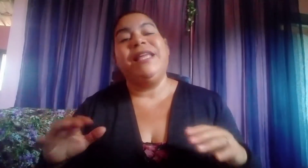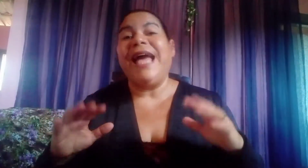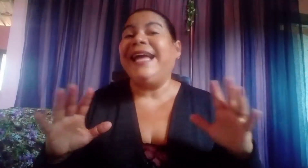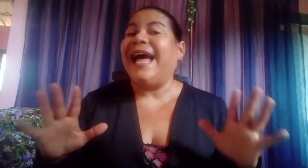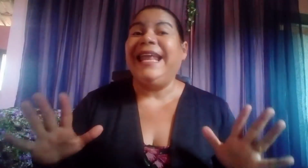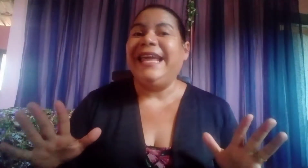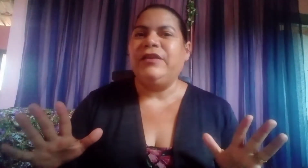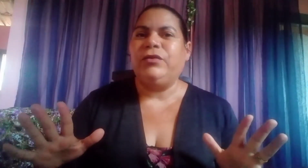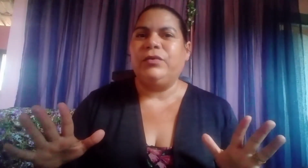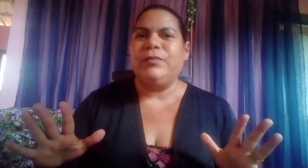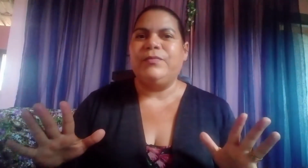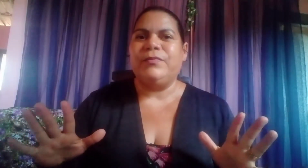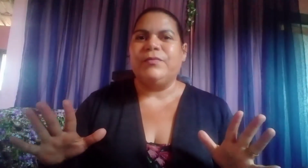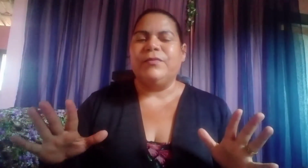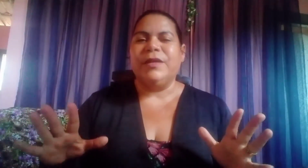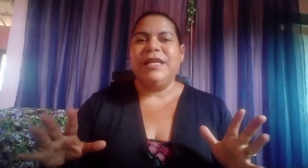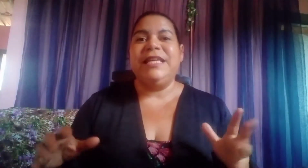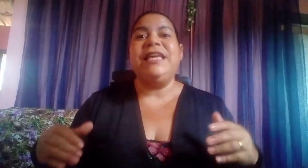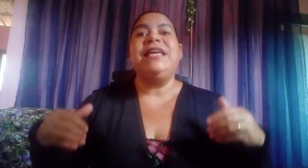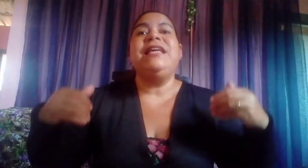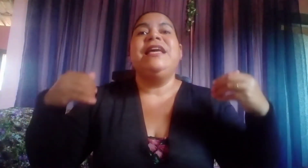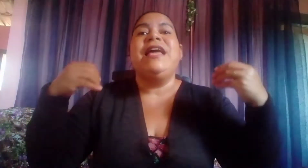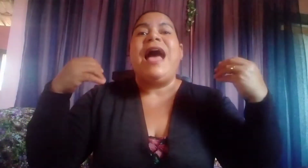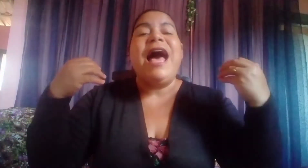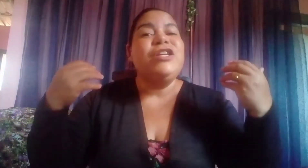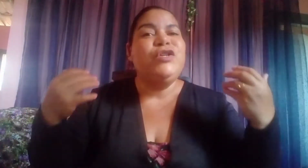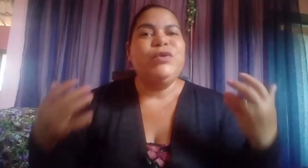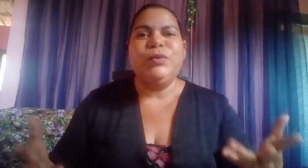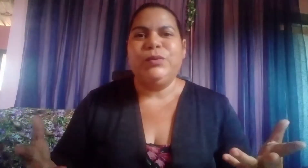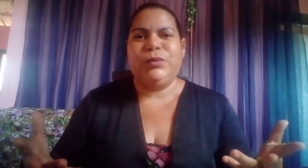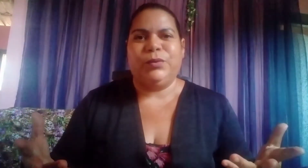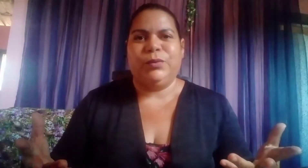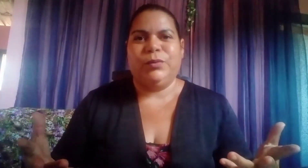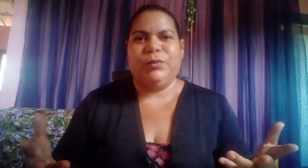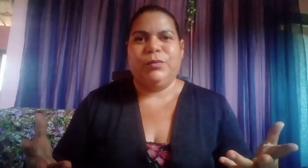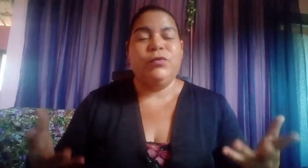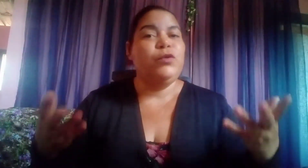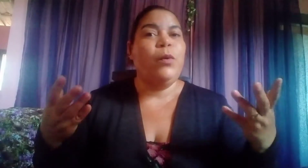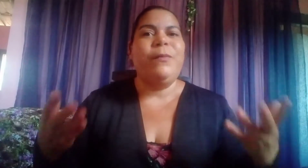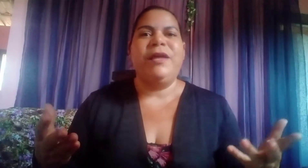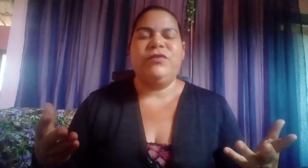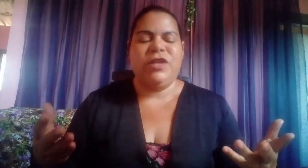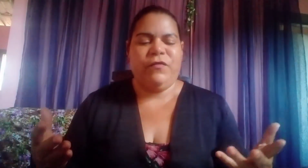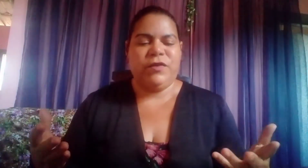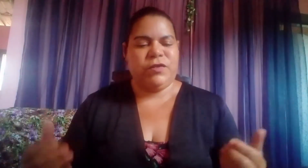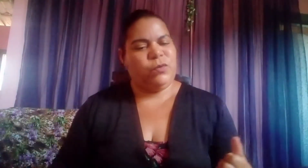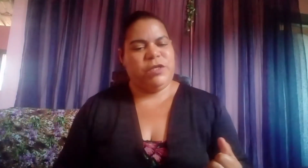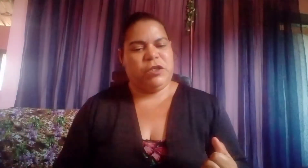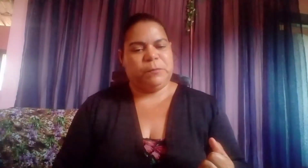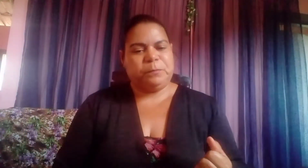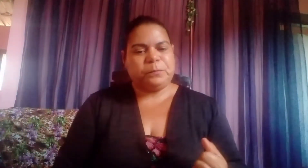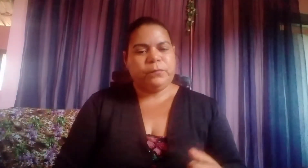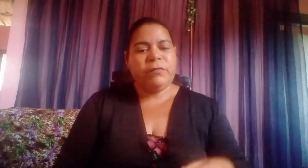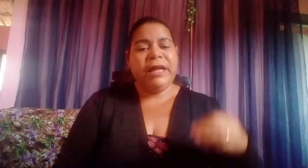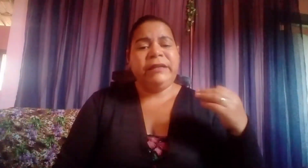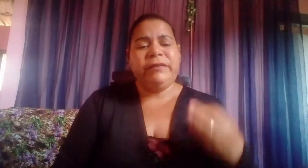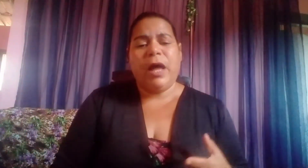que acalento, que ajudo nos momentos de aflições. Então,